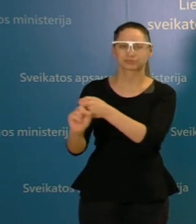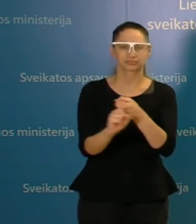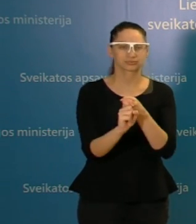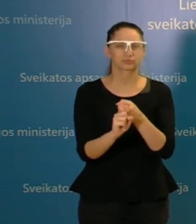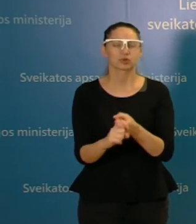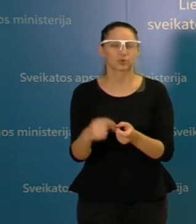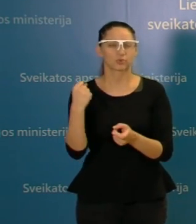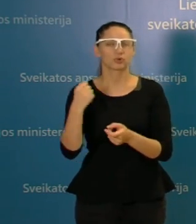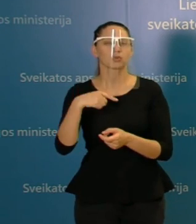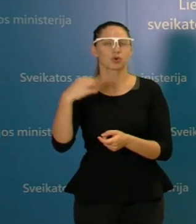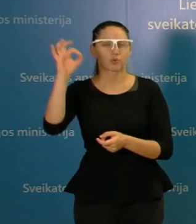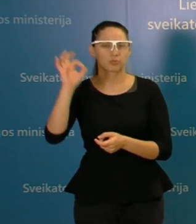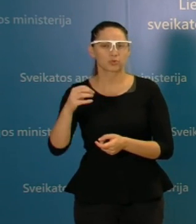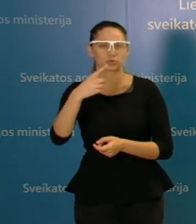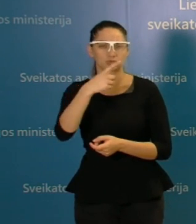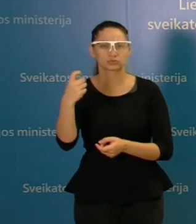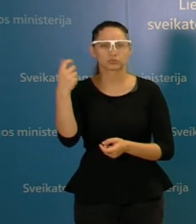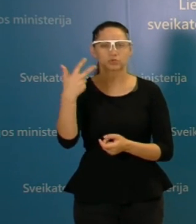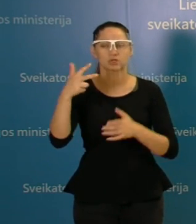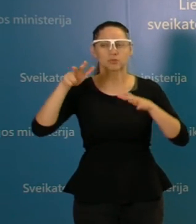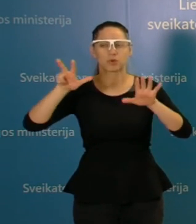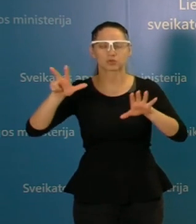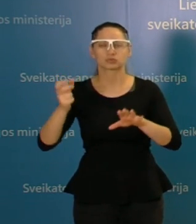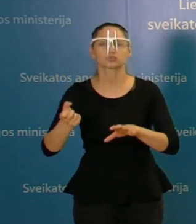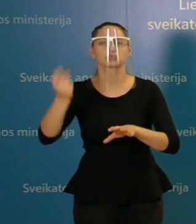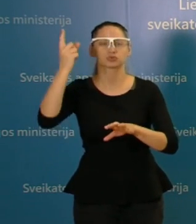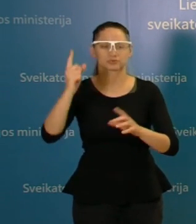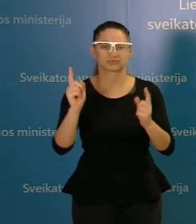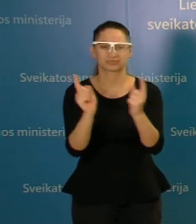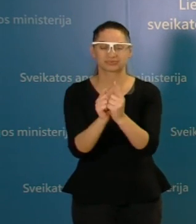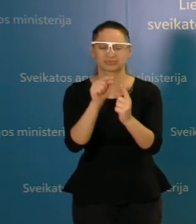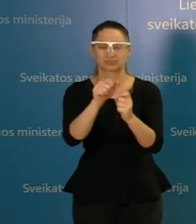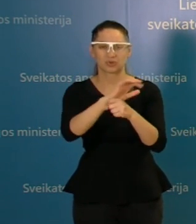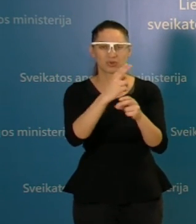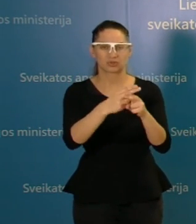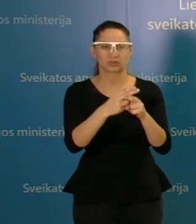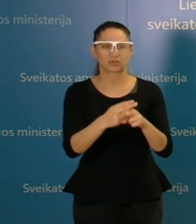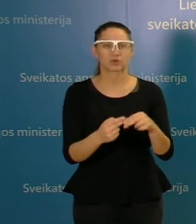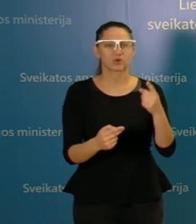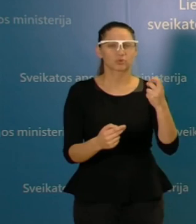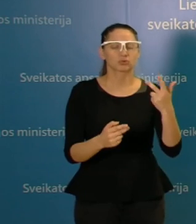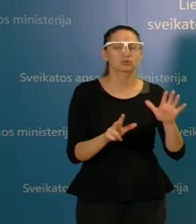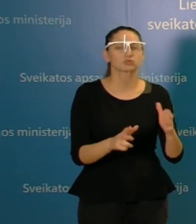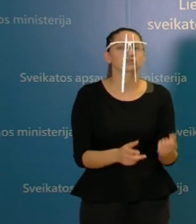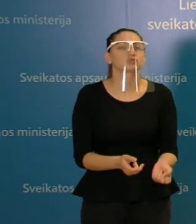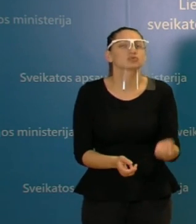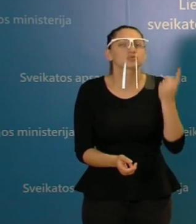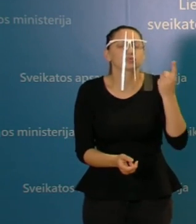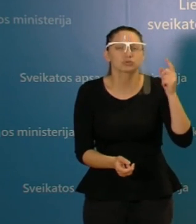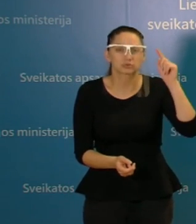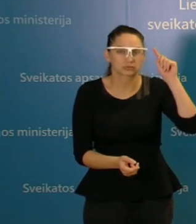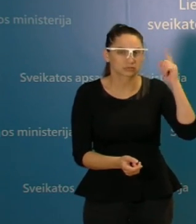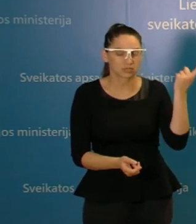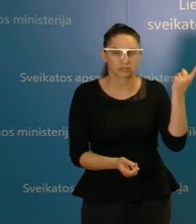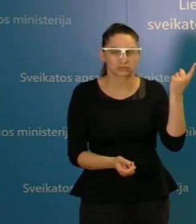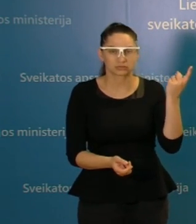tokių yra dauguma ir 138 asmenys negalėjo pasakyti, kur buvo, su ko kontaktavo. Tiesiog liko